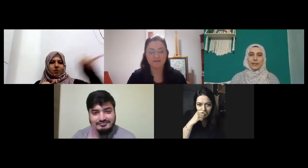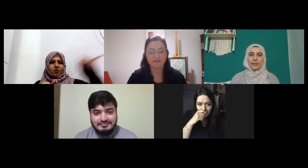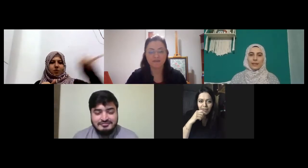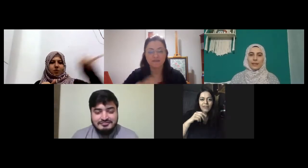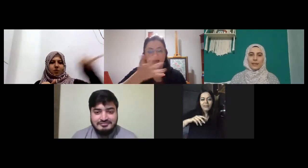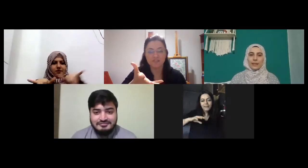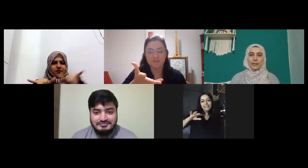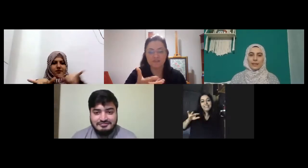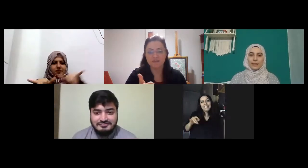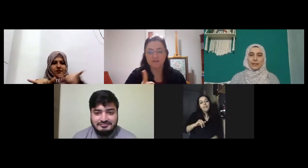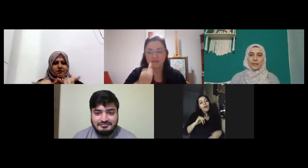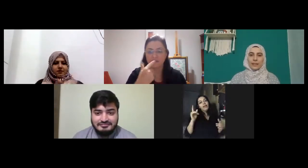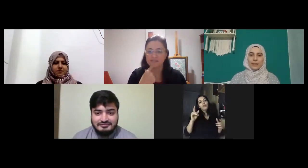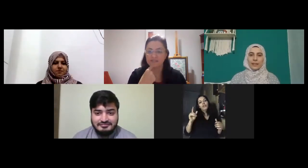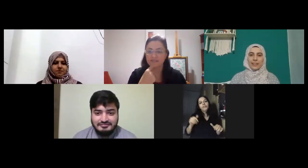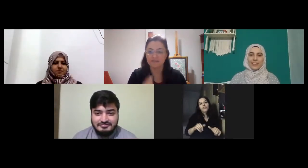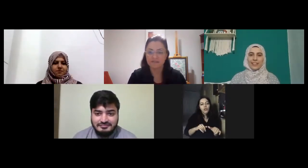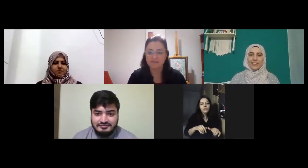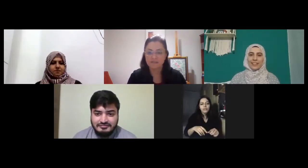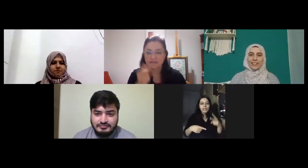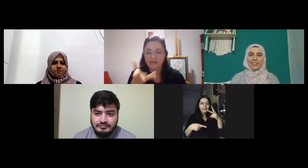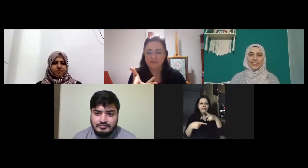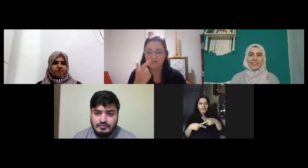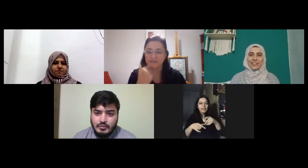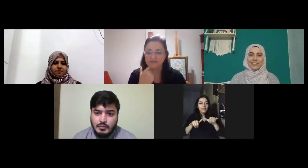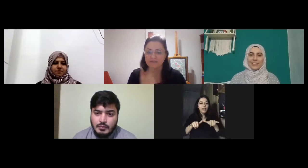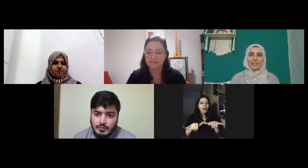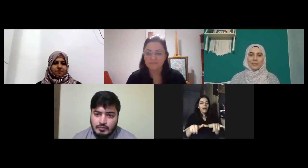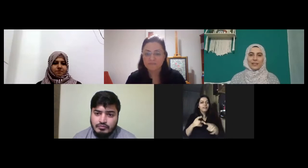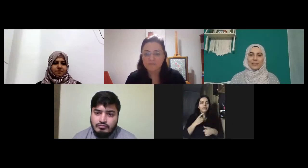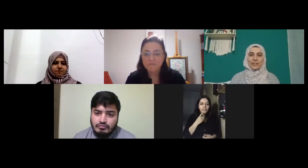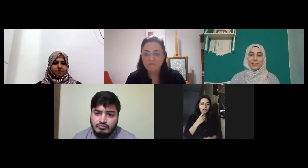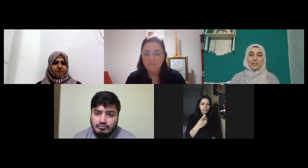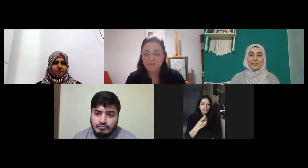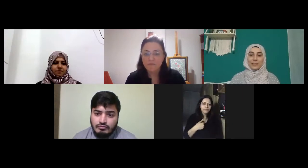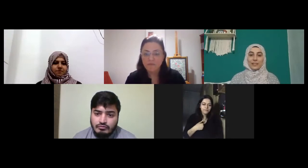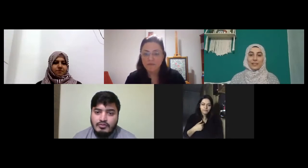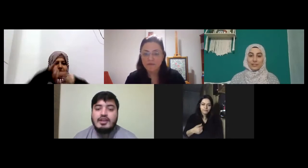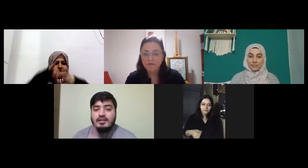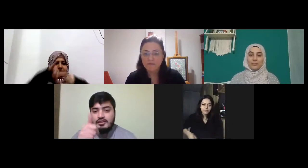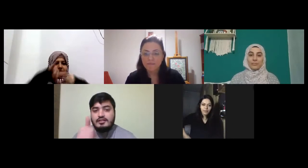Zeynep Zeynep Zeynep Zeynep